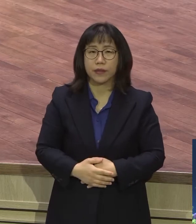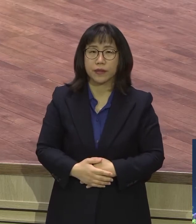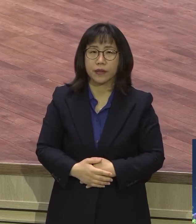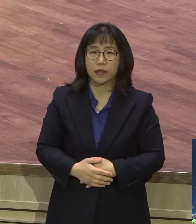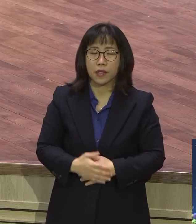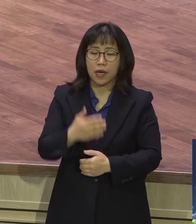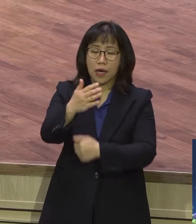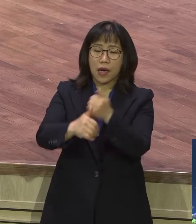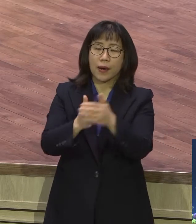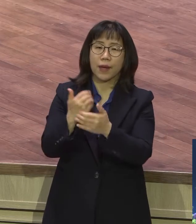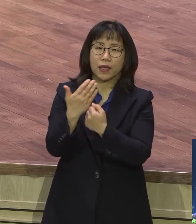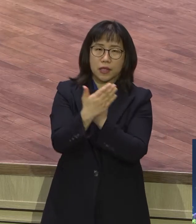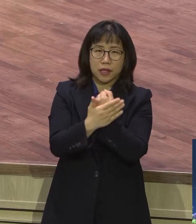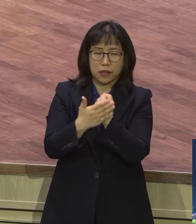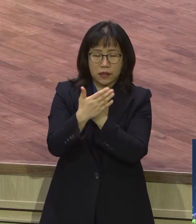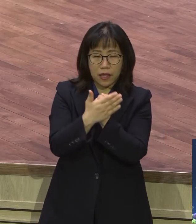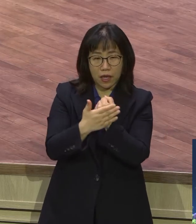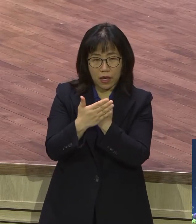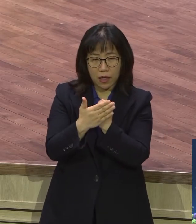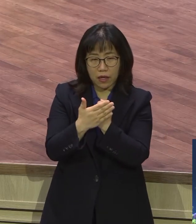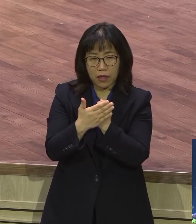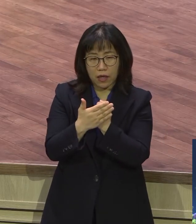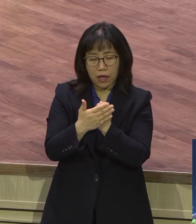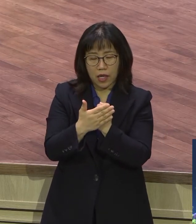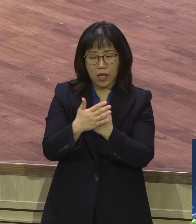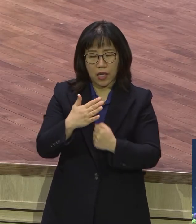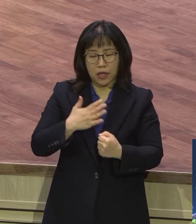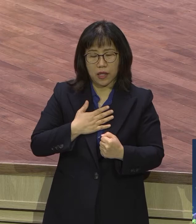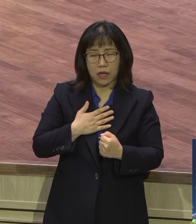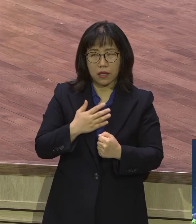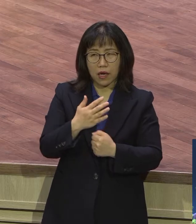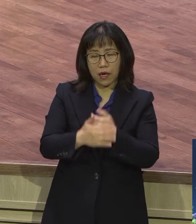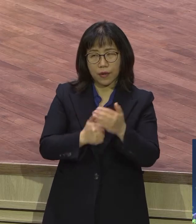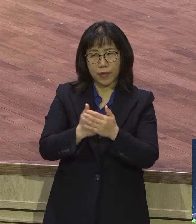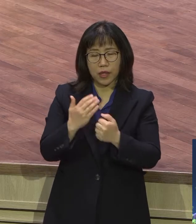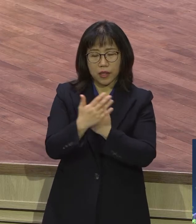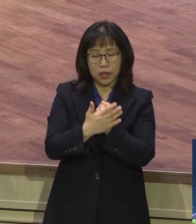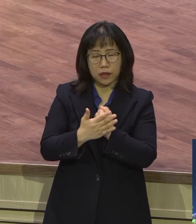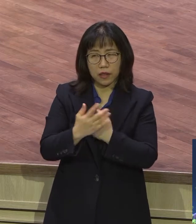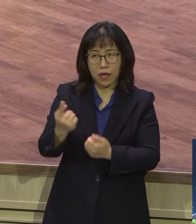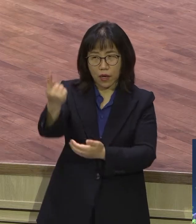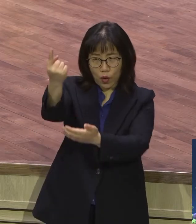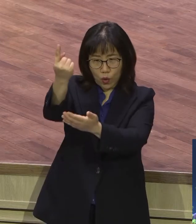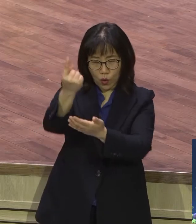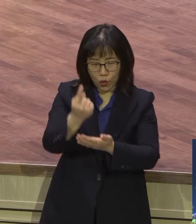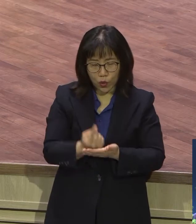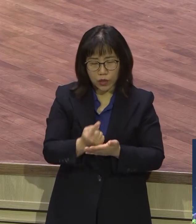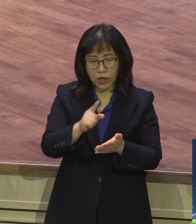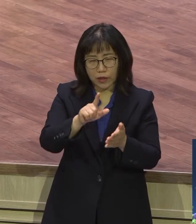은혜가 내게 어떻게 임했는지를 살펴보고 그걸 우선시하는